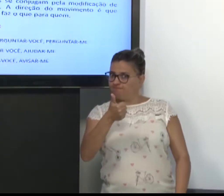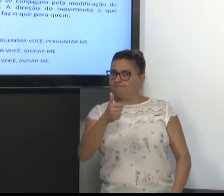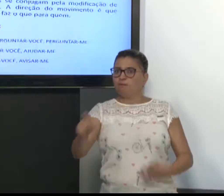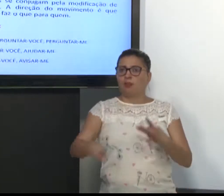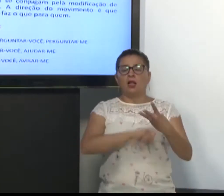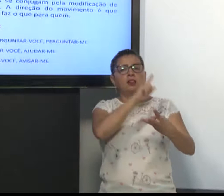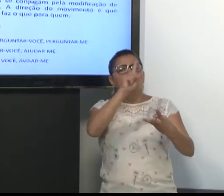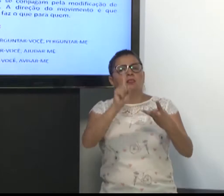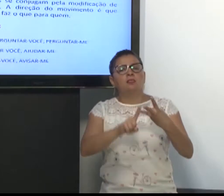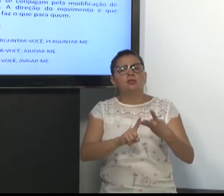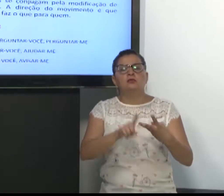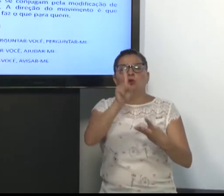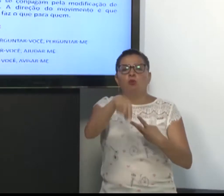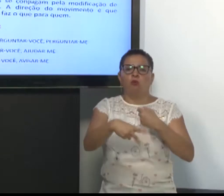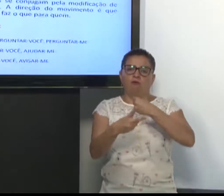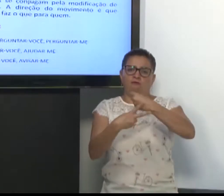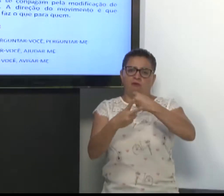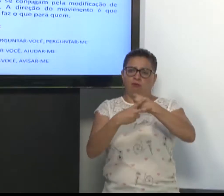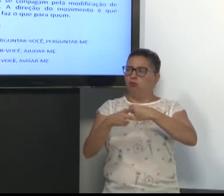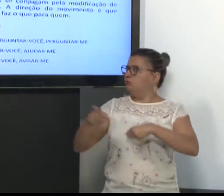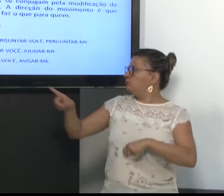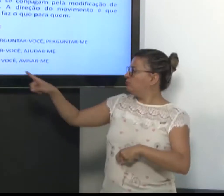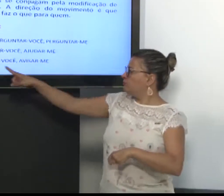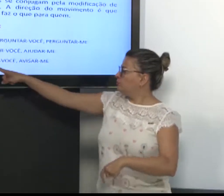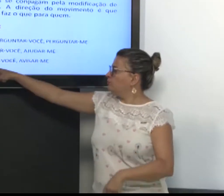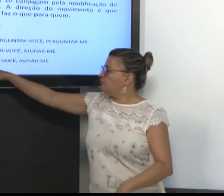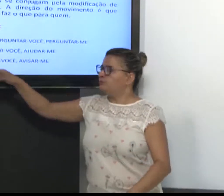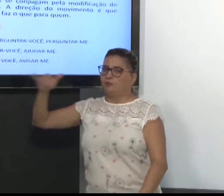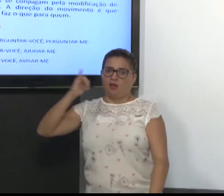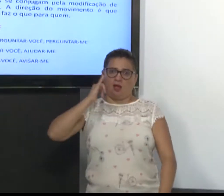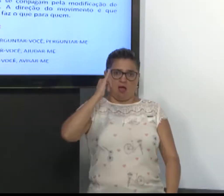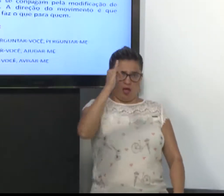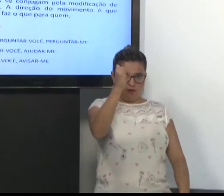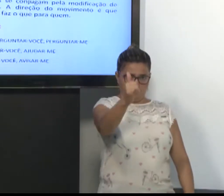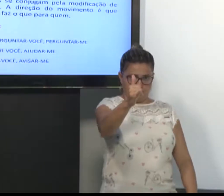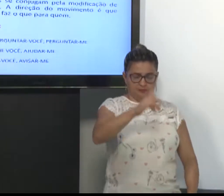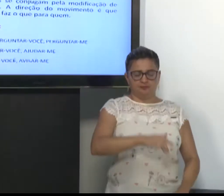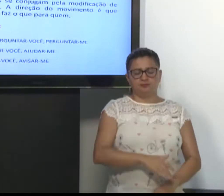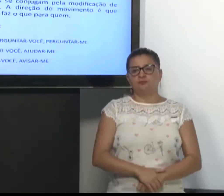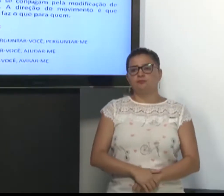Ok? O terceiro verbo. Avisar.